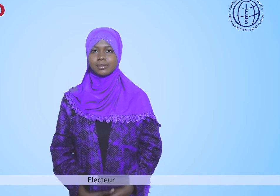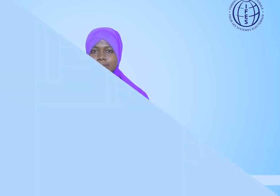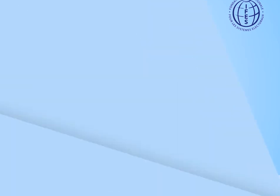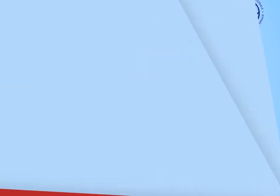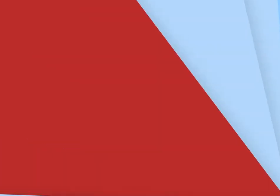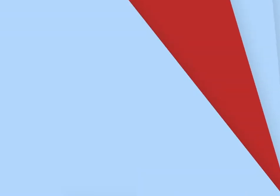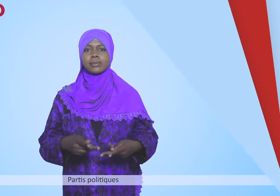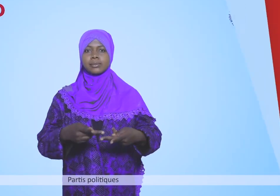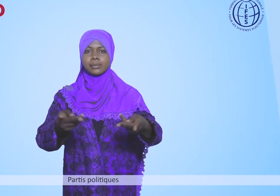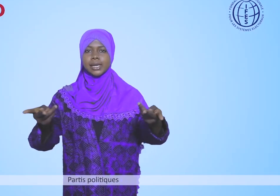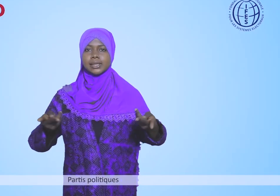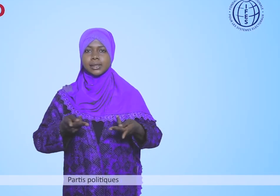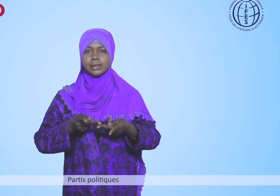Partis politiques